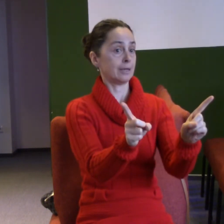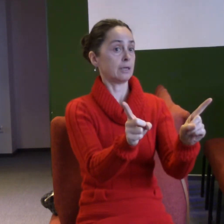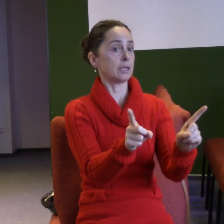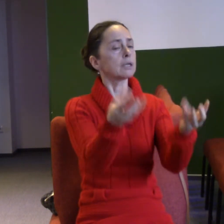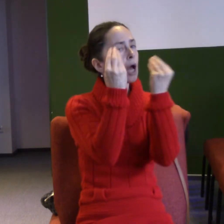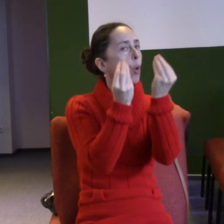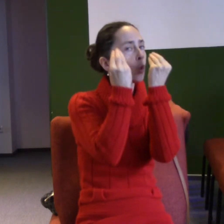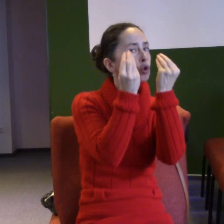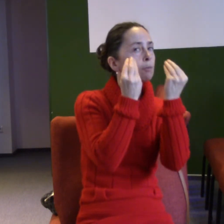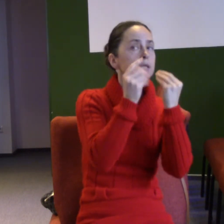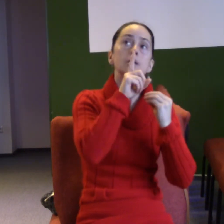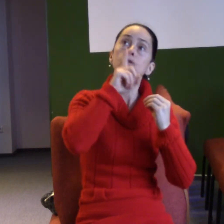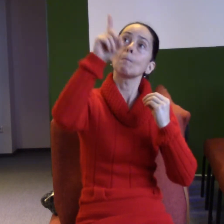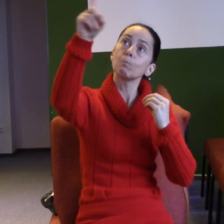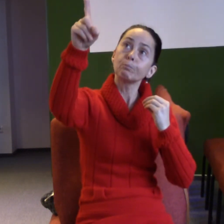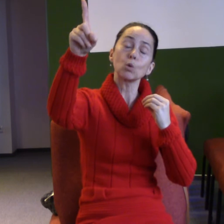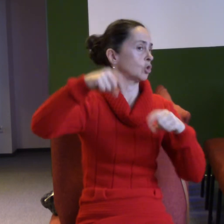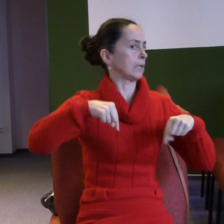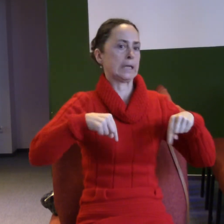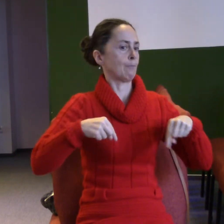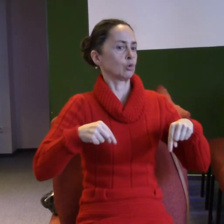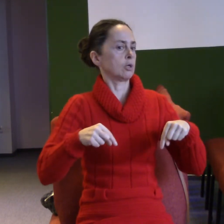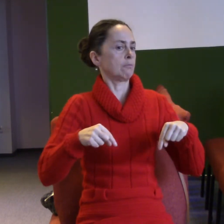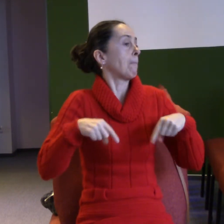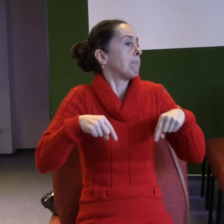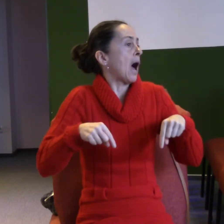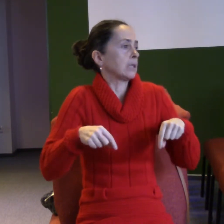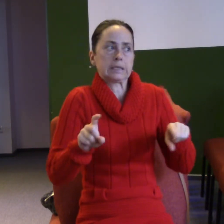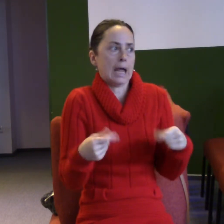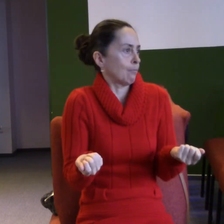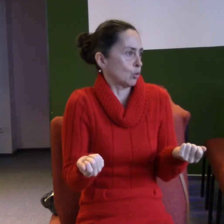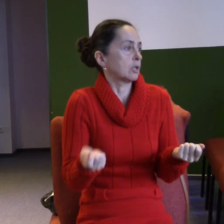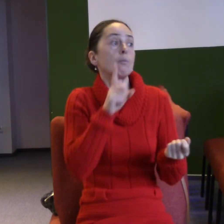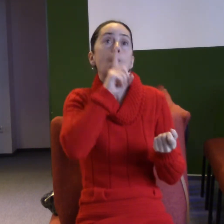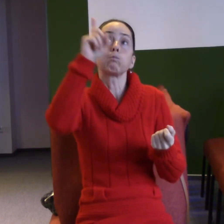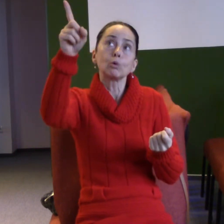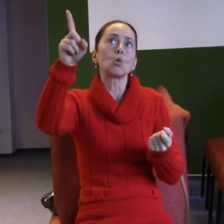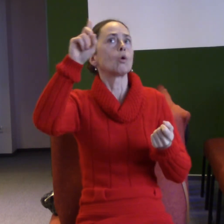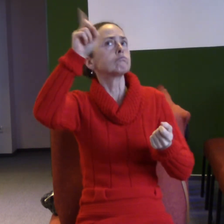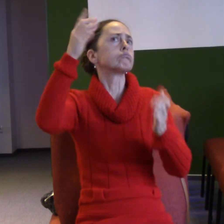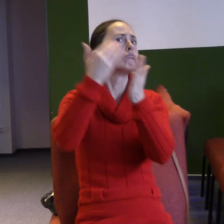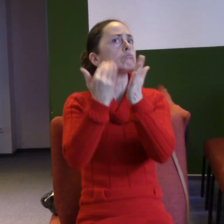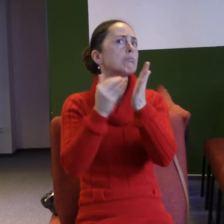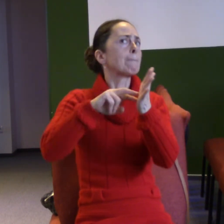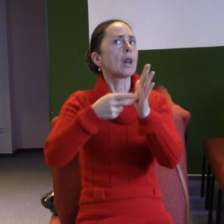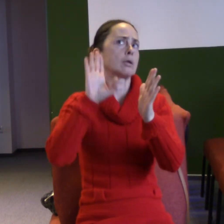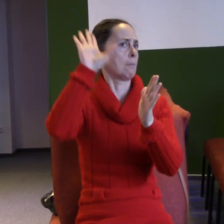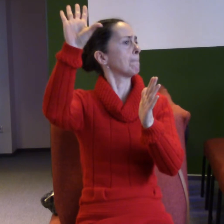nemusíš bát. A mohl bych mluvit ještě o jiných věcech, ale k tým se za chvilku dostaneme, ale ta